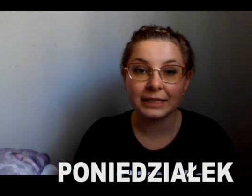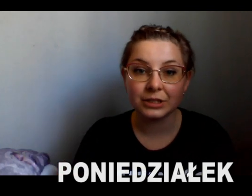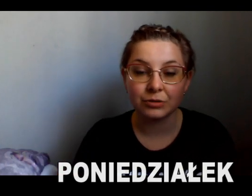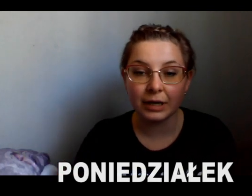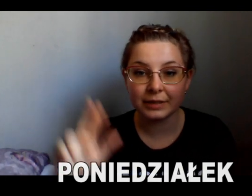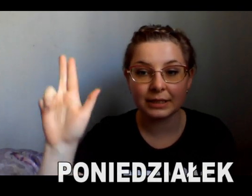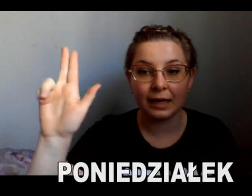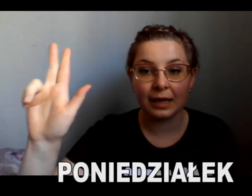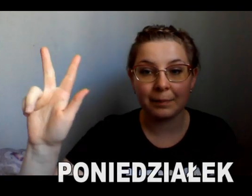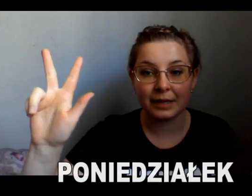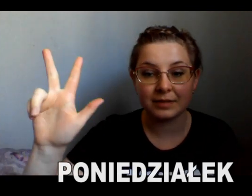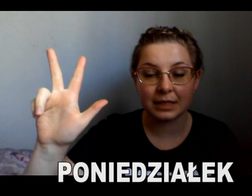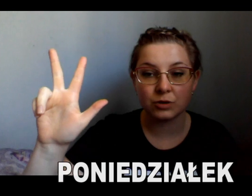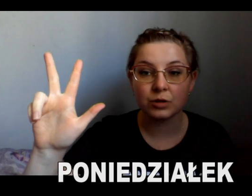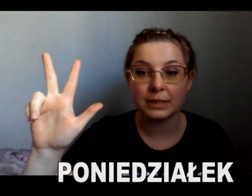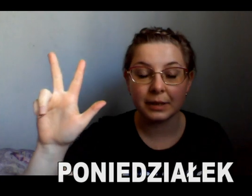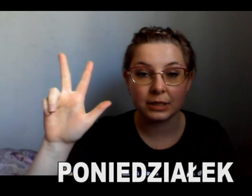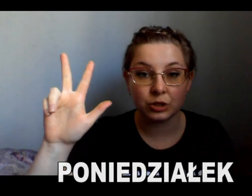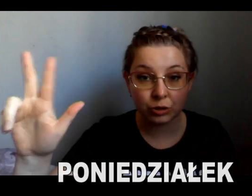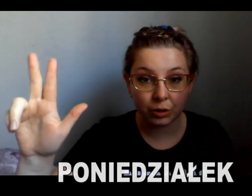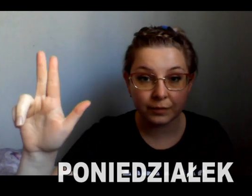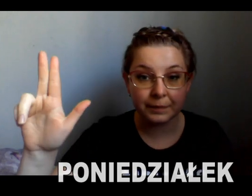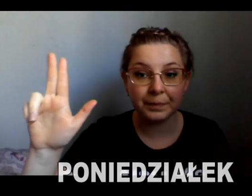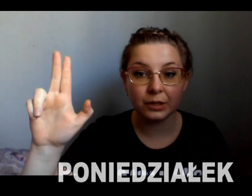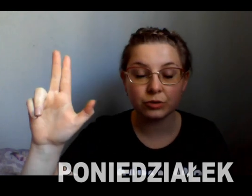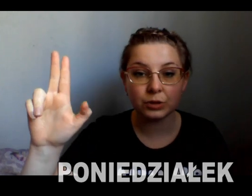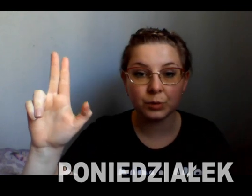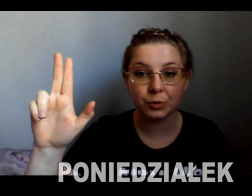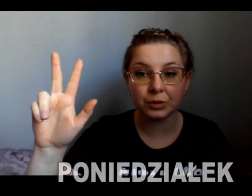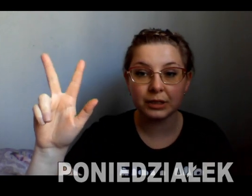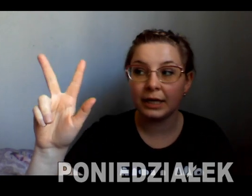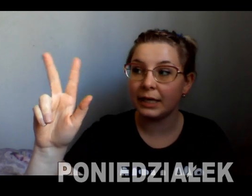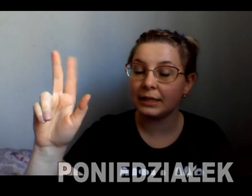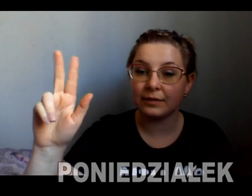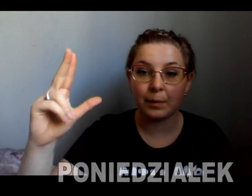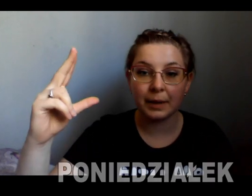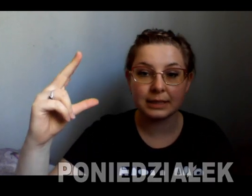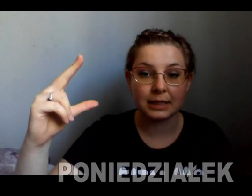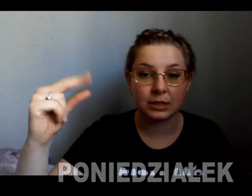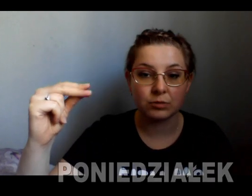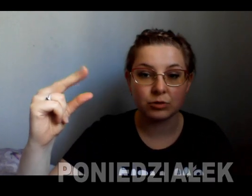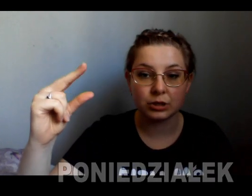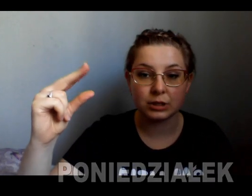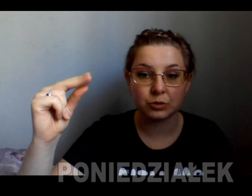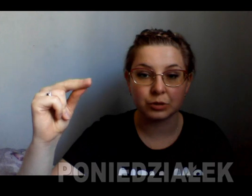jeszcze druga wersja. Palec wskazujący, palec środkowy i kciuk są u góry. I te dwa palce należy złączyć z kciukiem.